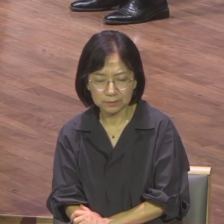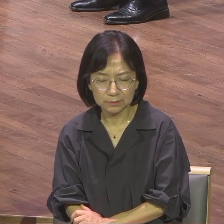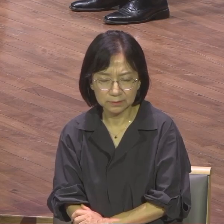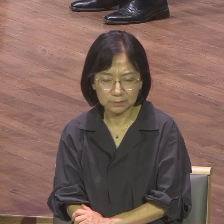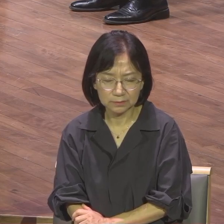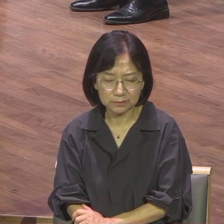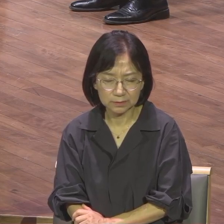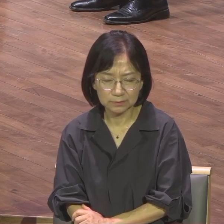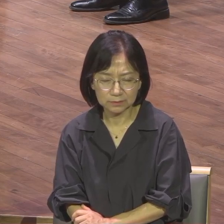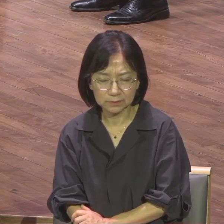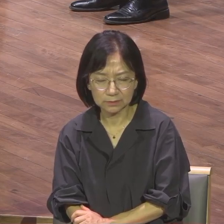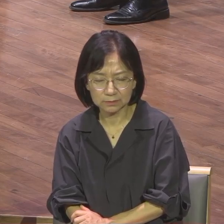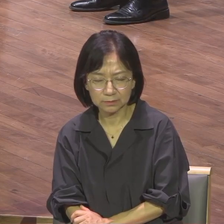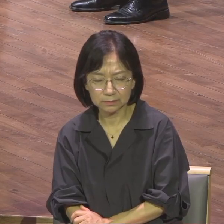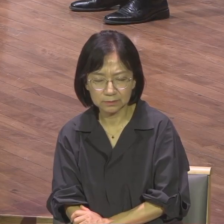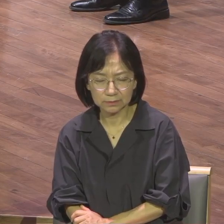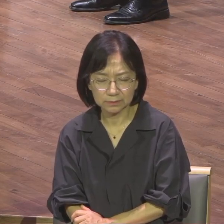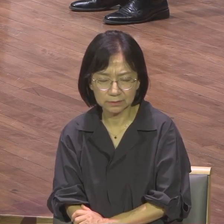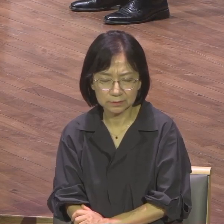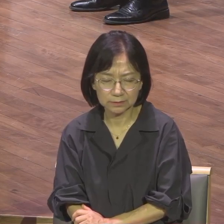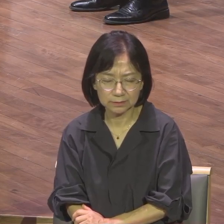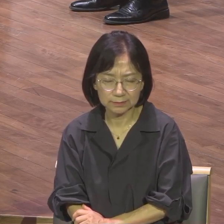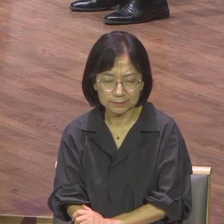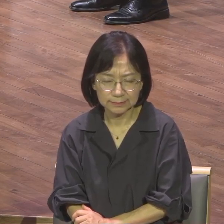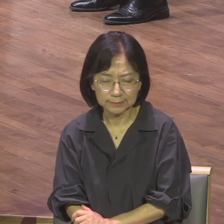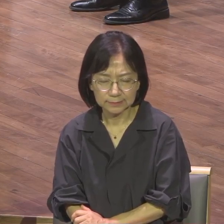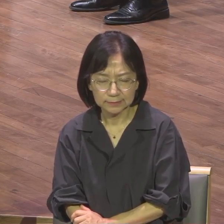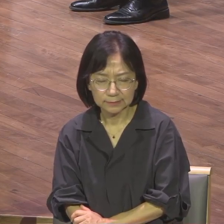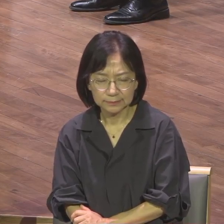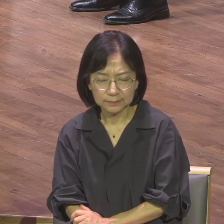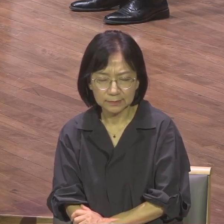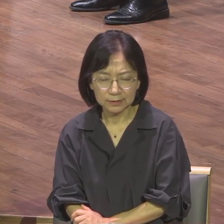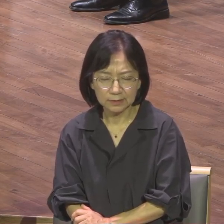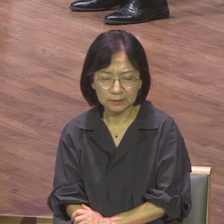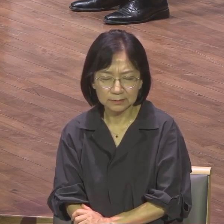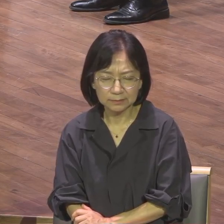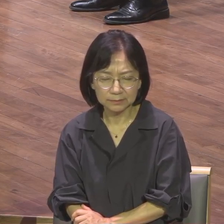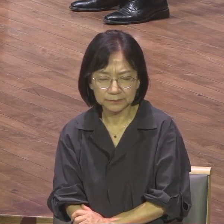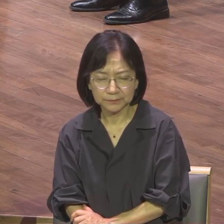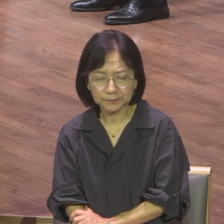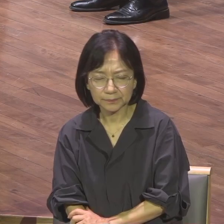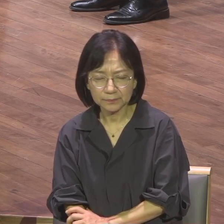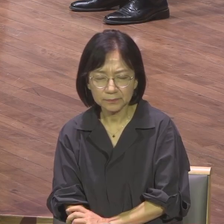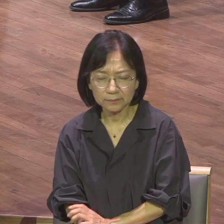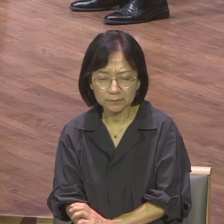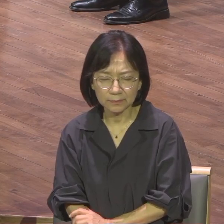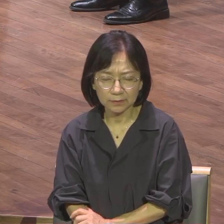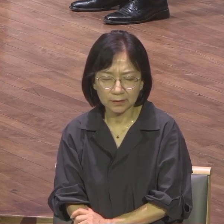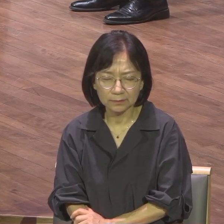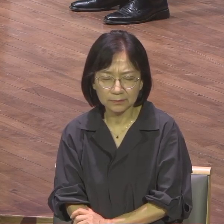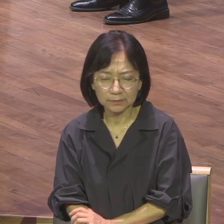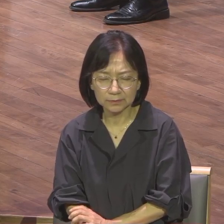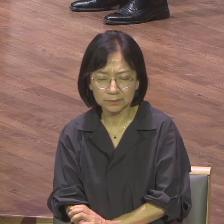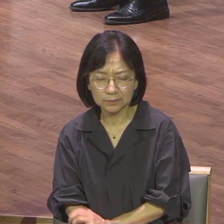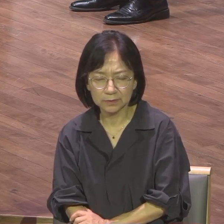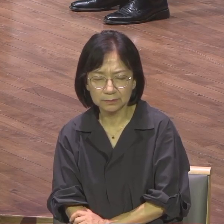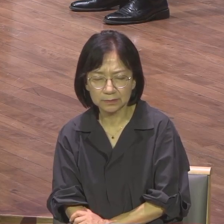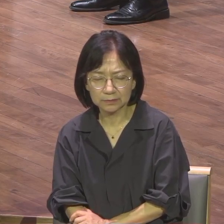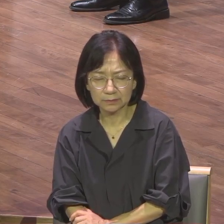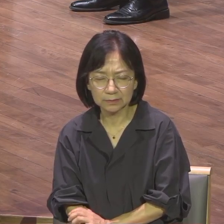전입하녀 성만비 모든 사람들이 교유화되게 하시고 재생산되게 하시고 이 목숨에 뿌리를 들어갈 수 있도록 우리의 모든